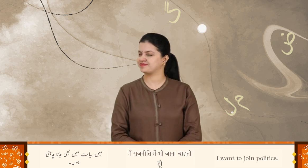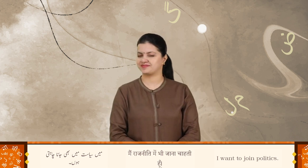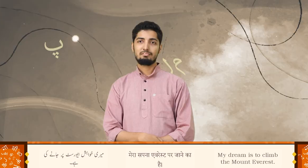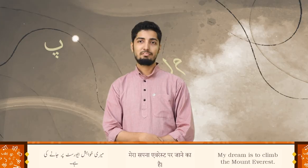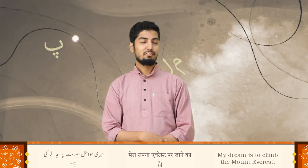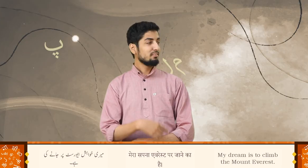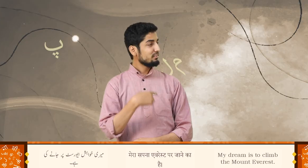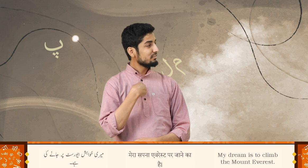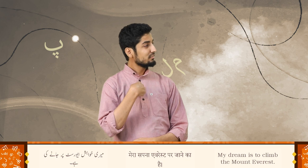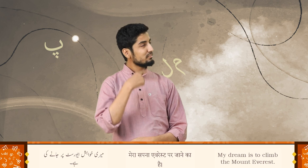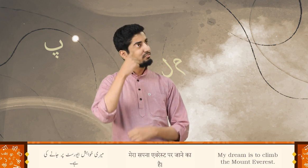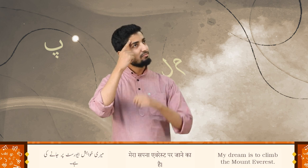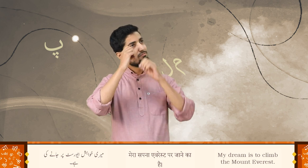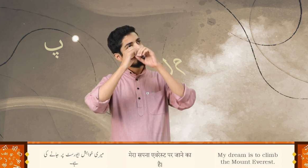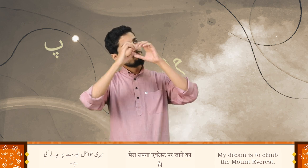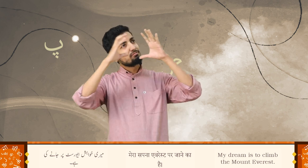میری خواہش ایوریسٹ پہ جانے کی ہے